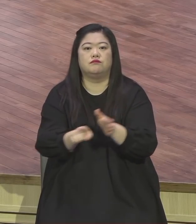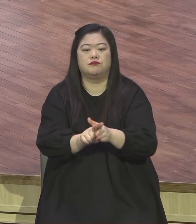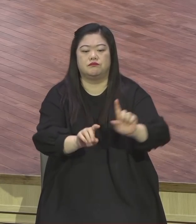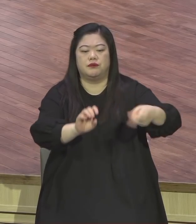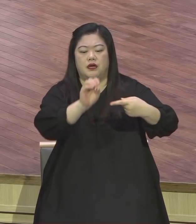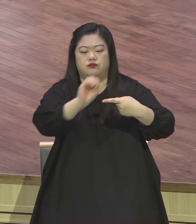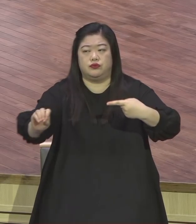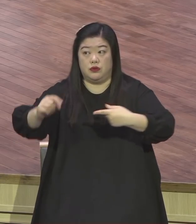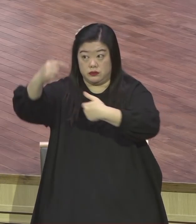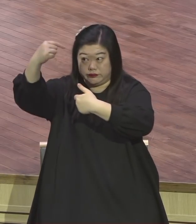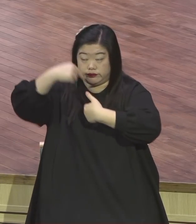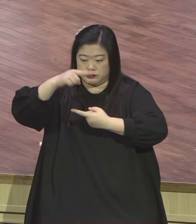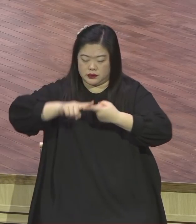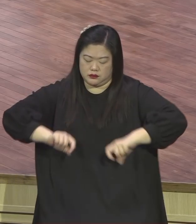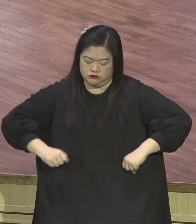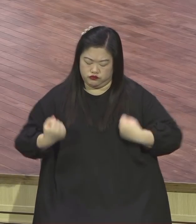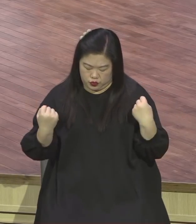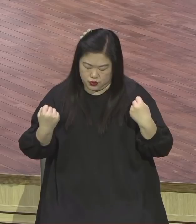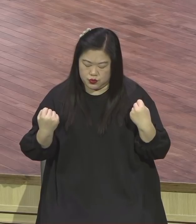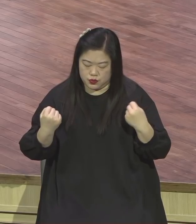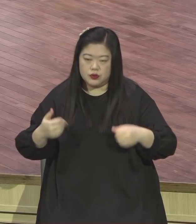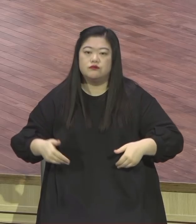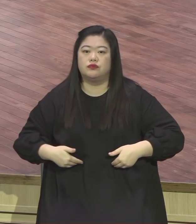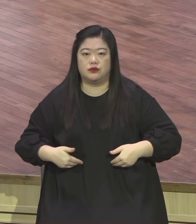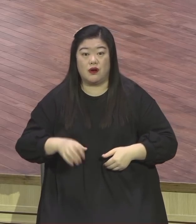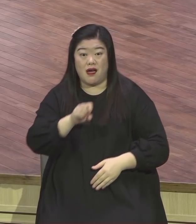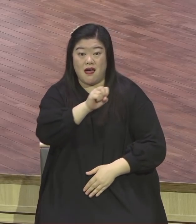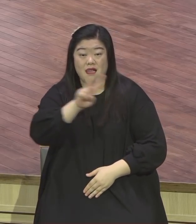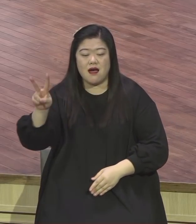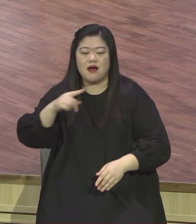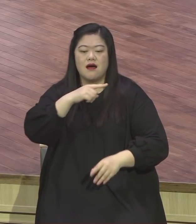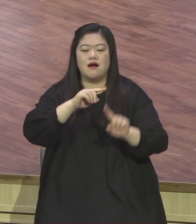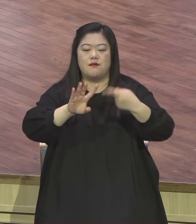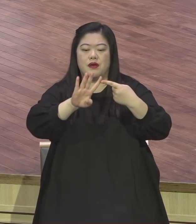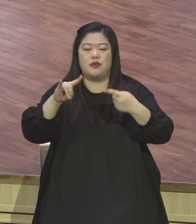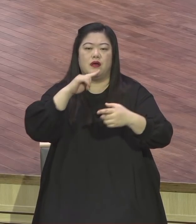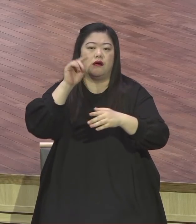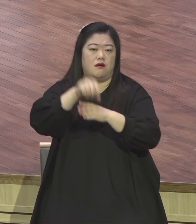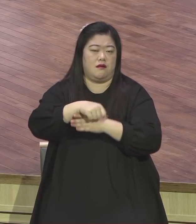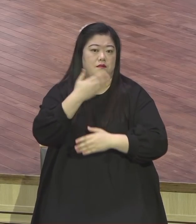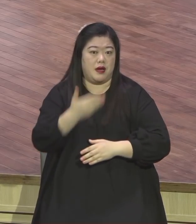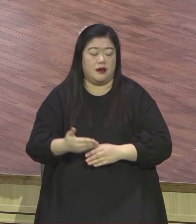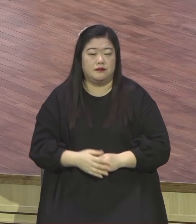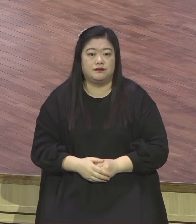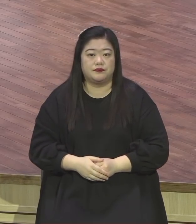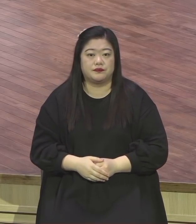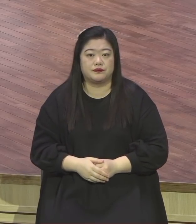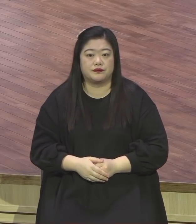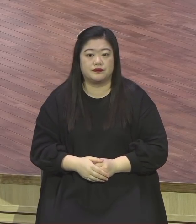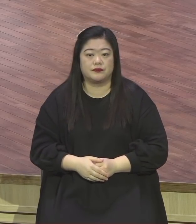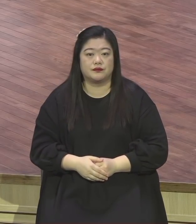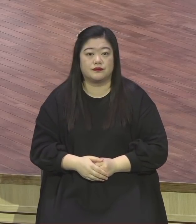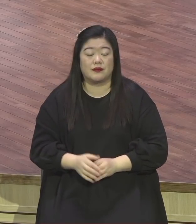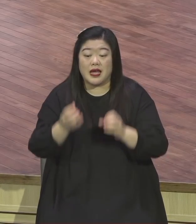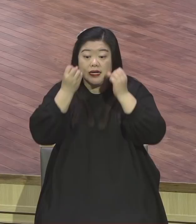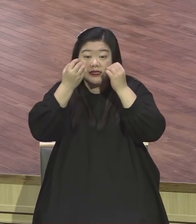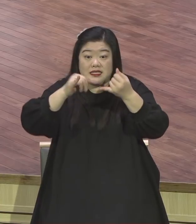순종의 영적 자세 이걸 가져야 돼요 신약 성경에 보면 이런 유명한 교회들이 많은 여러 교회들이